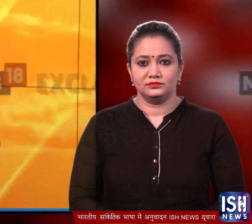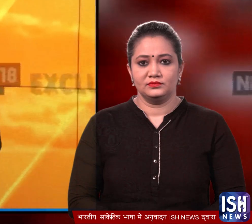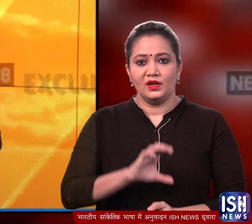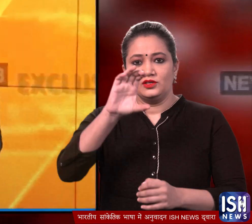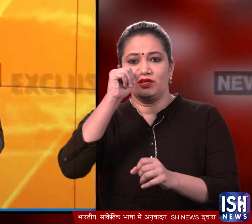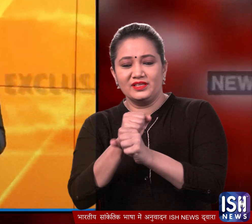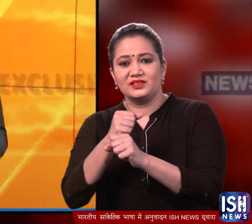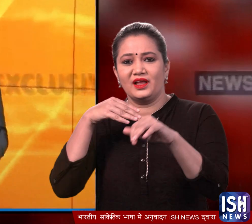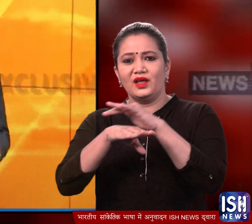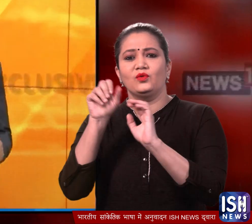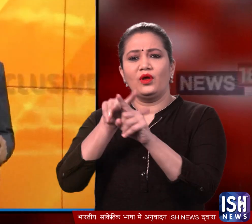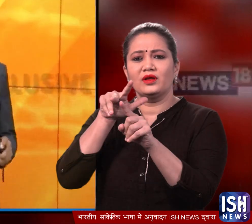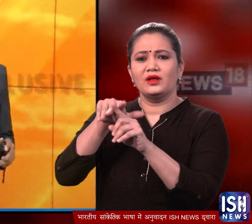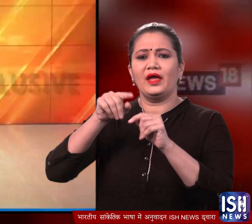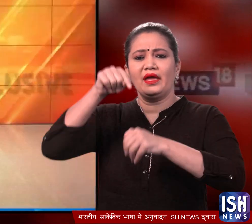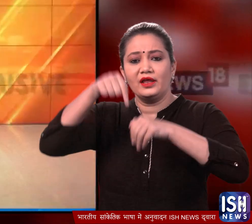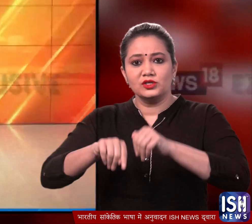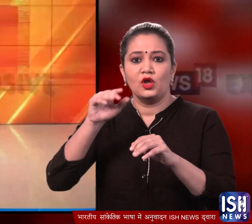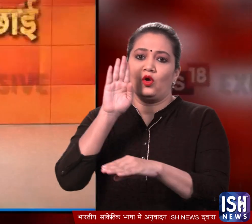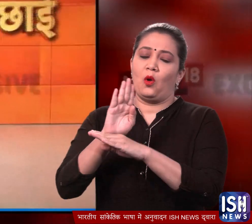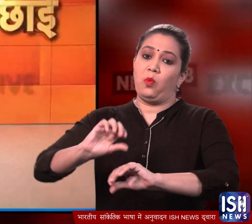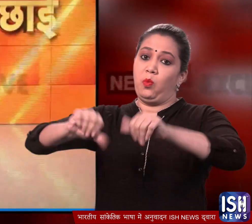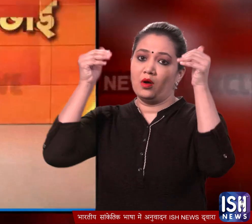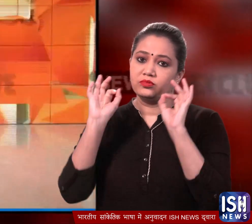चतीस गड़ के नगरीय निकाय चुनावों में कॉंग्रेस को बड़ी जीत मिली।